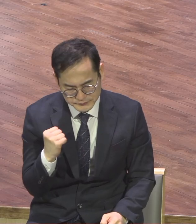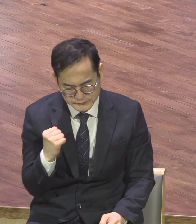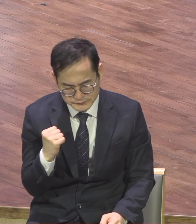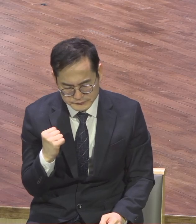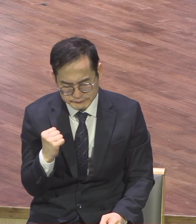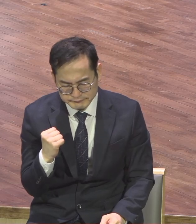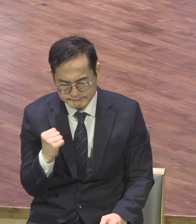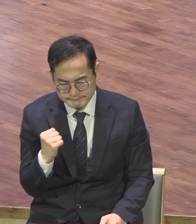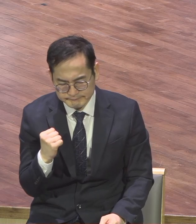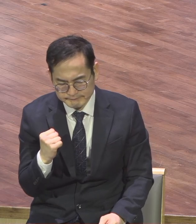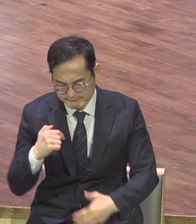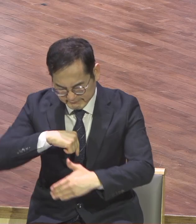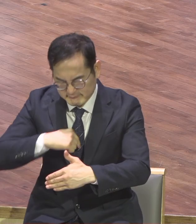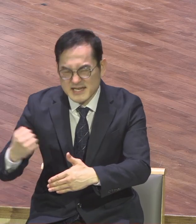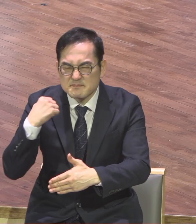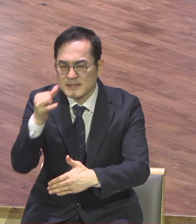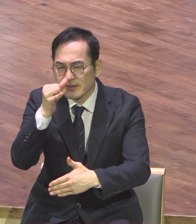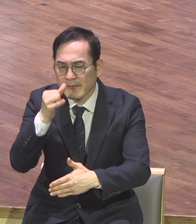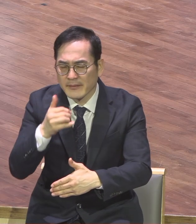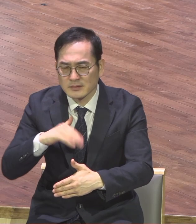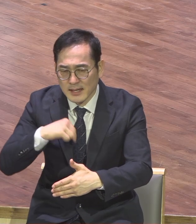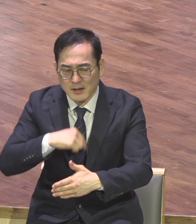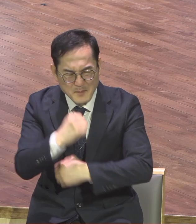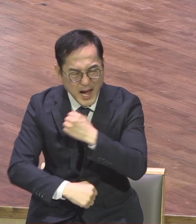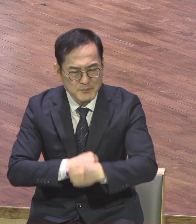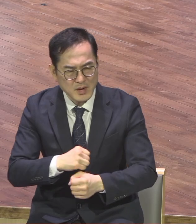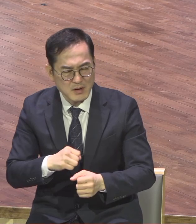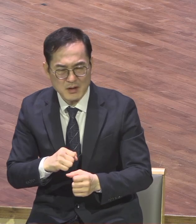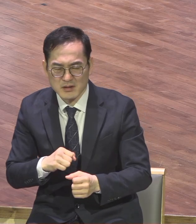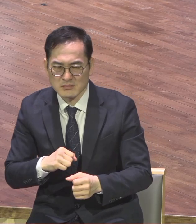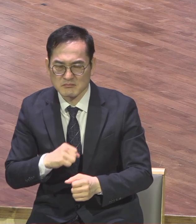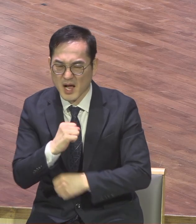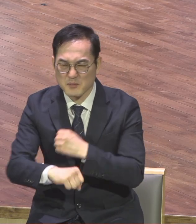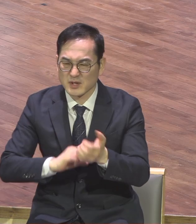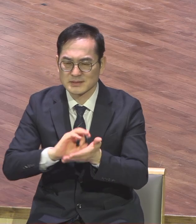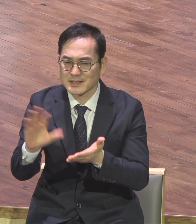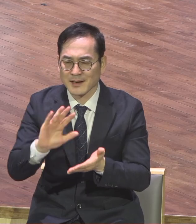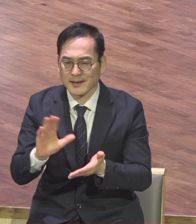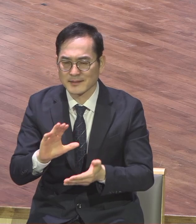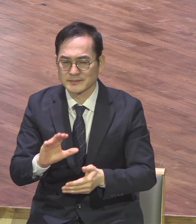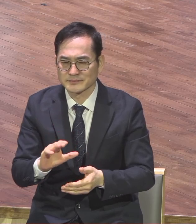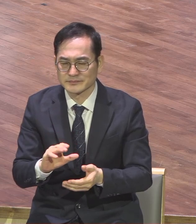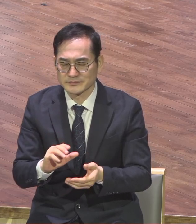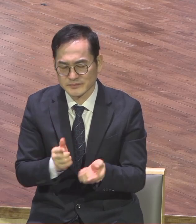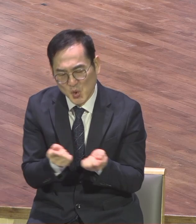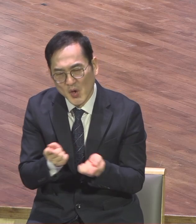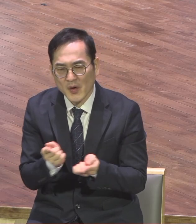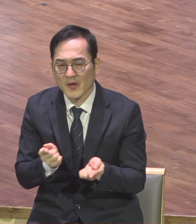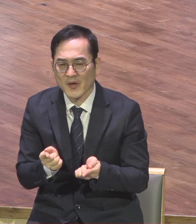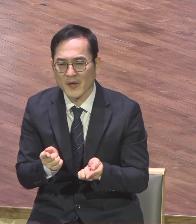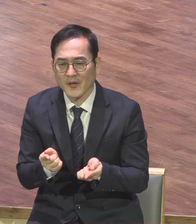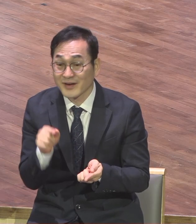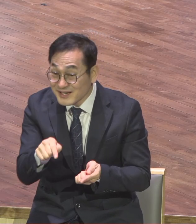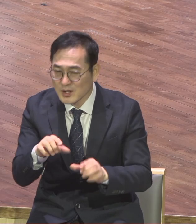그래서 온유는요 다른 사람과 화평을 누리는 삶을 살 수 있도록 이끌어주세요 화평하게 삽니다